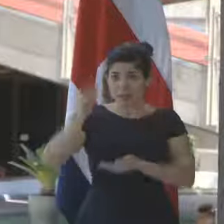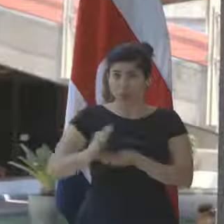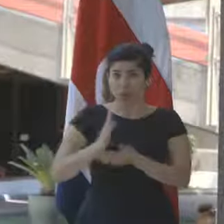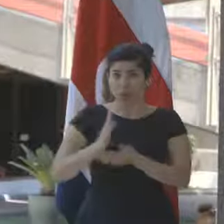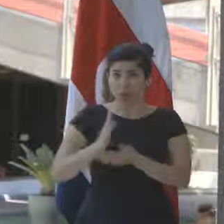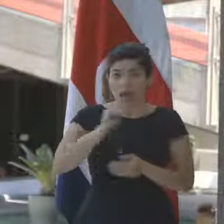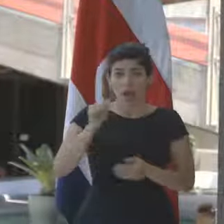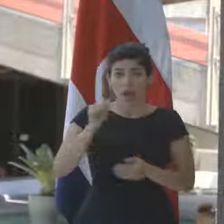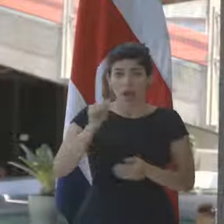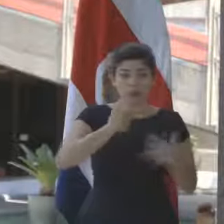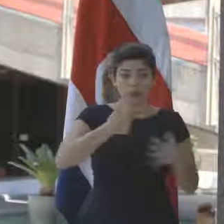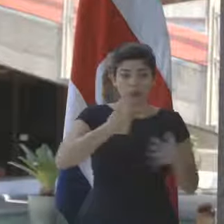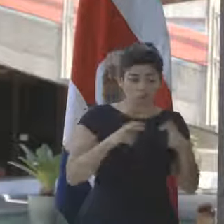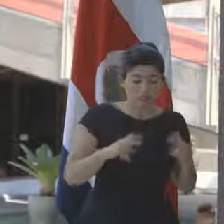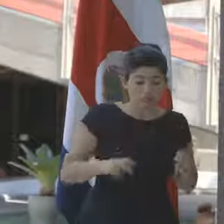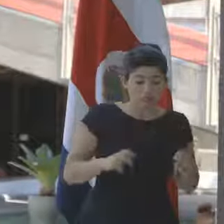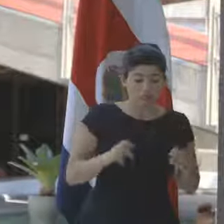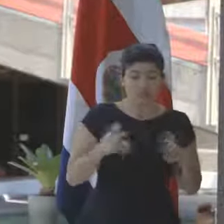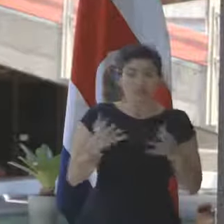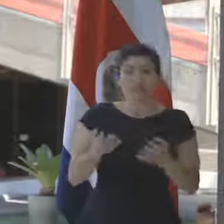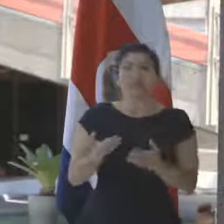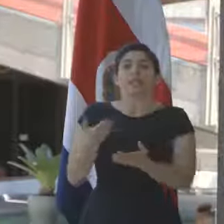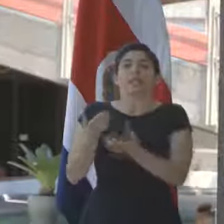ustedes hayan analizado y que ellos puedan